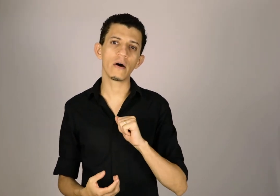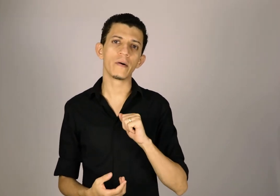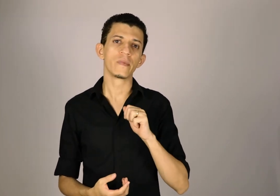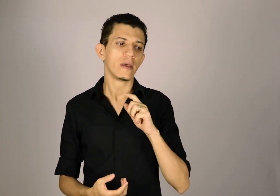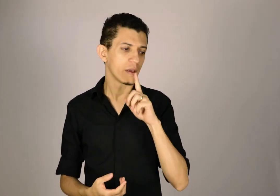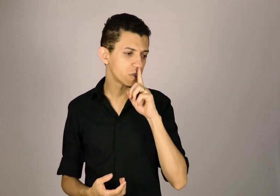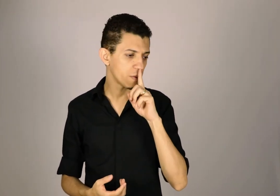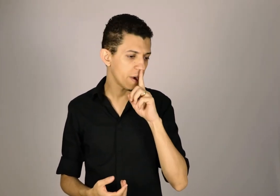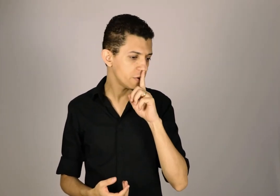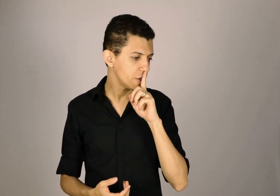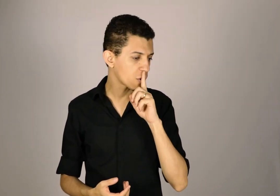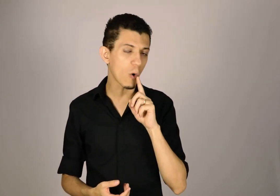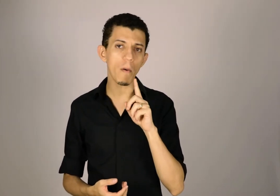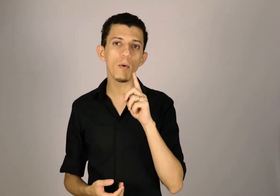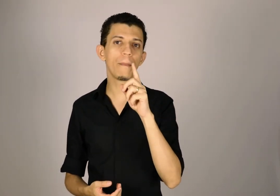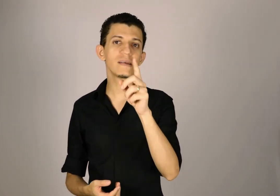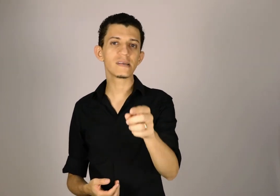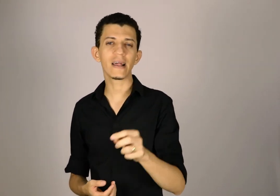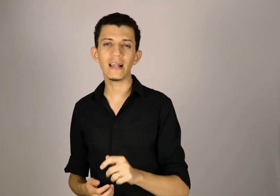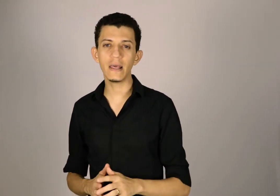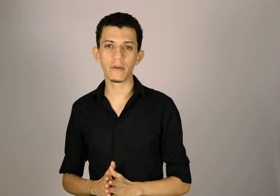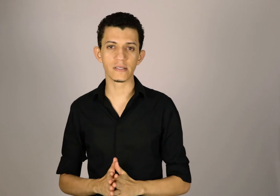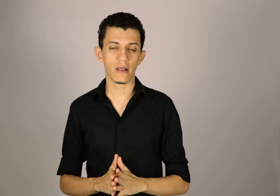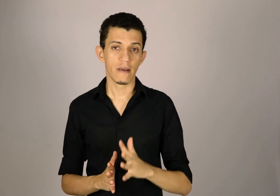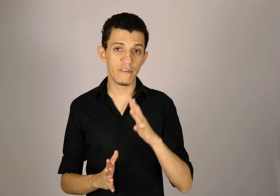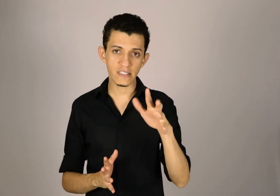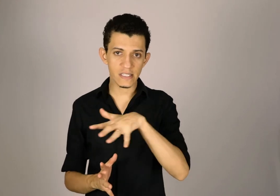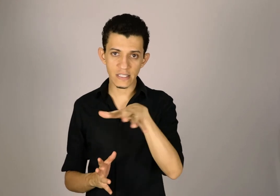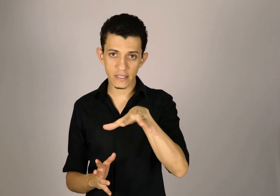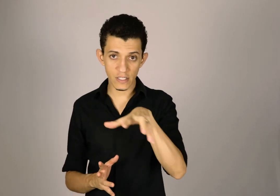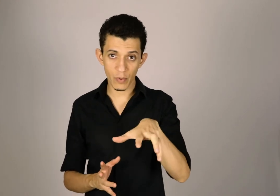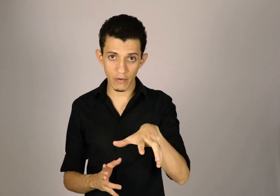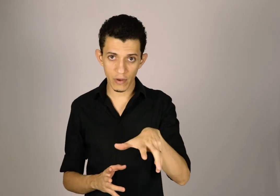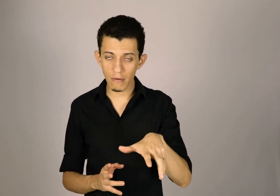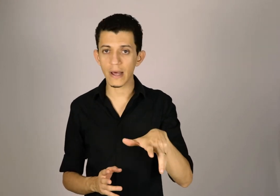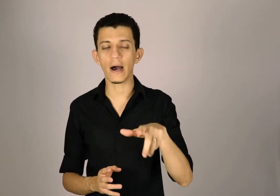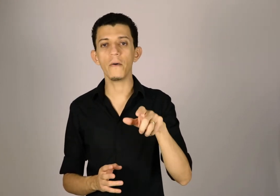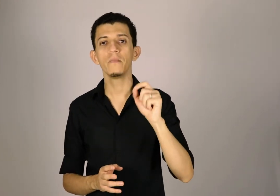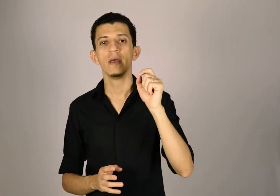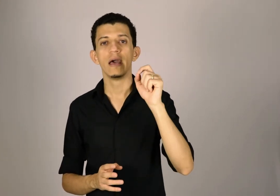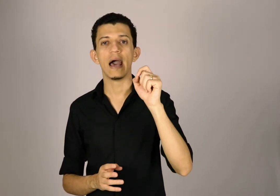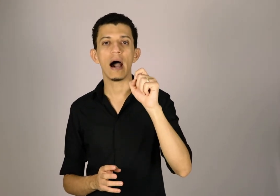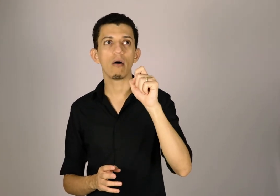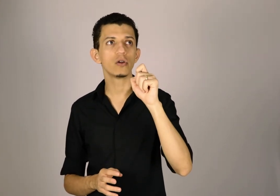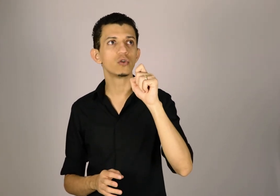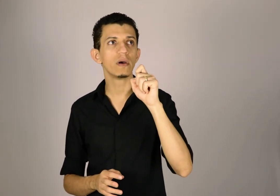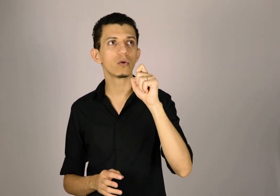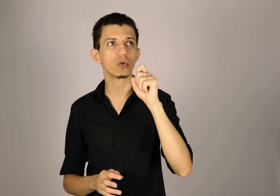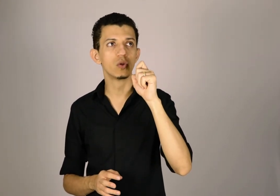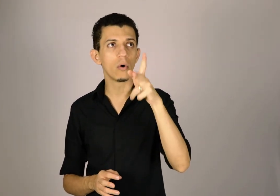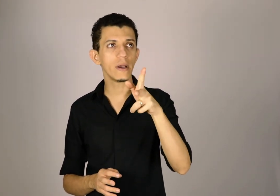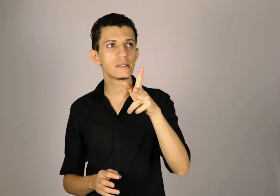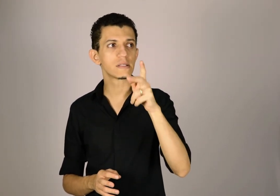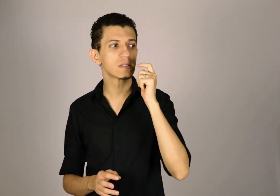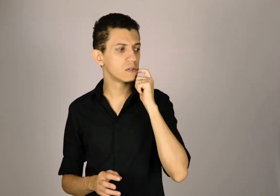que eu chamei de Como Pensar em Libras. Veja se ela já está disponível aqui no canal. É a aula de número 2. 2?